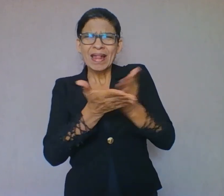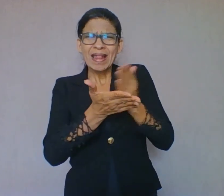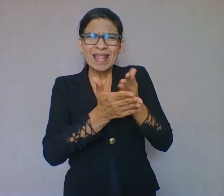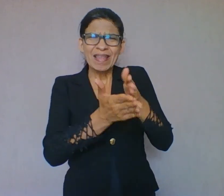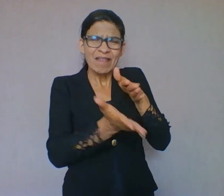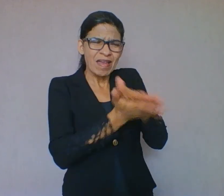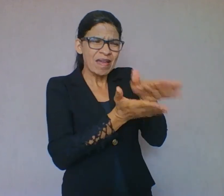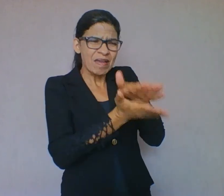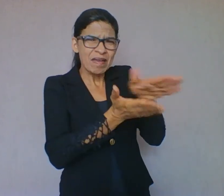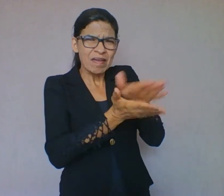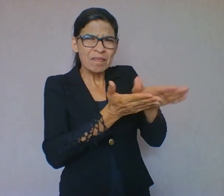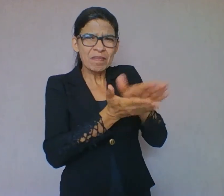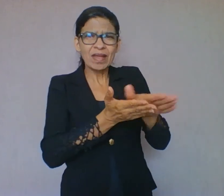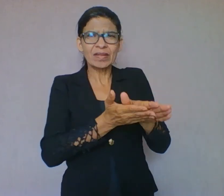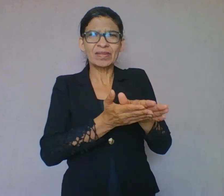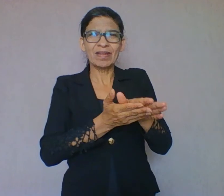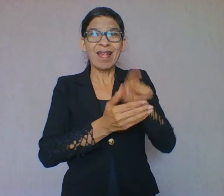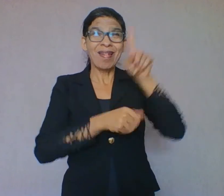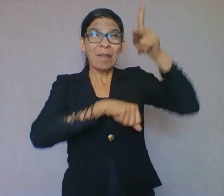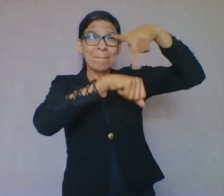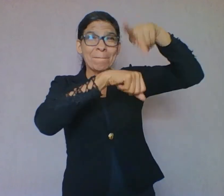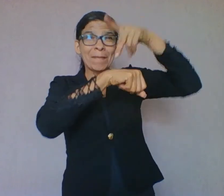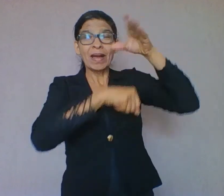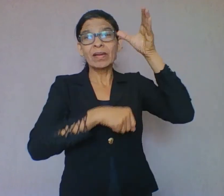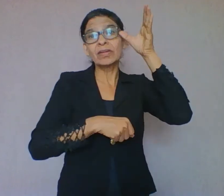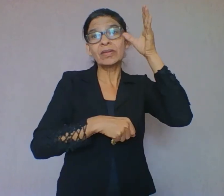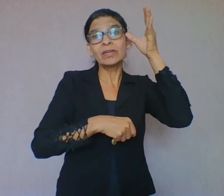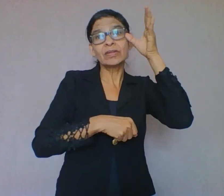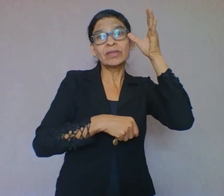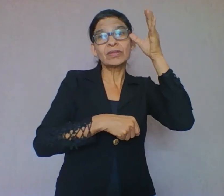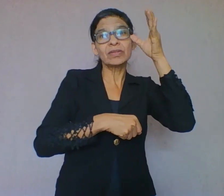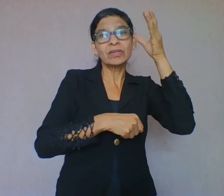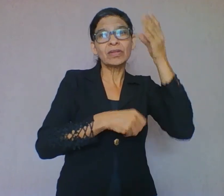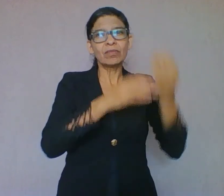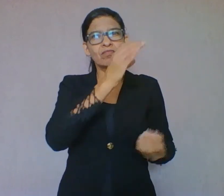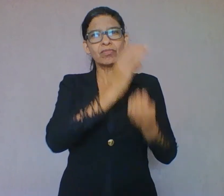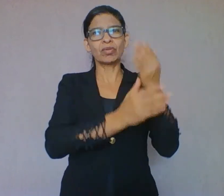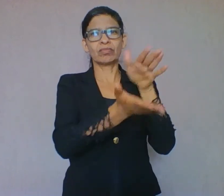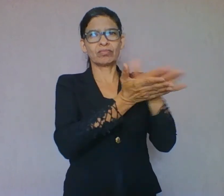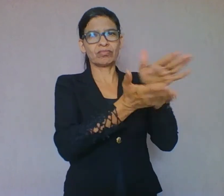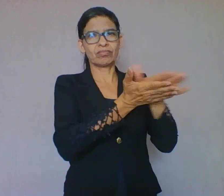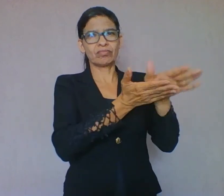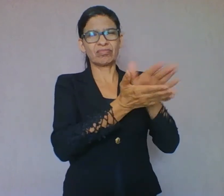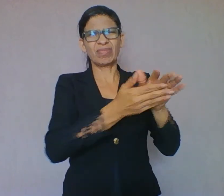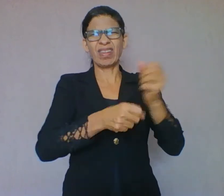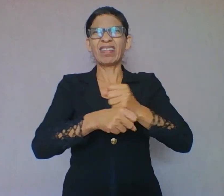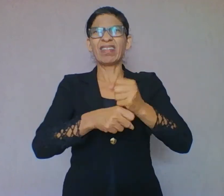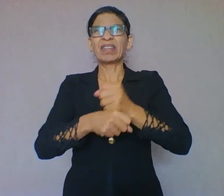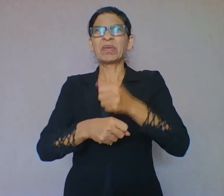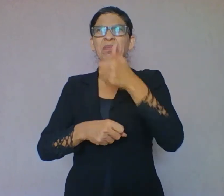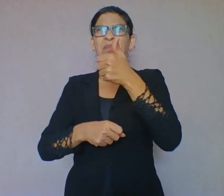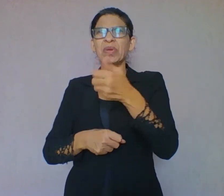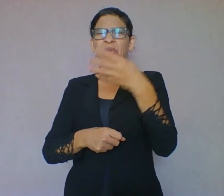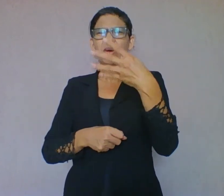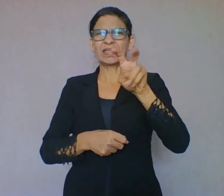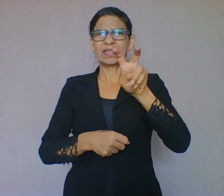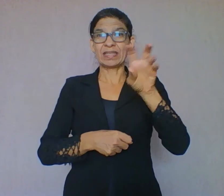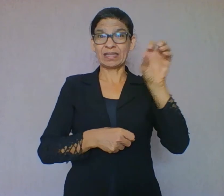No Ocidente, foi produzido e popularizado por volta de 1450, com a criação da imprensa de tipos